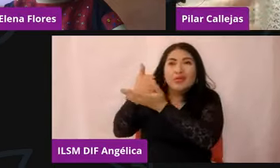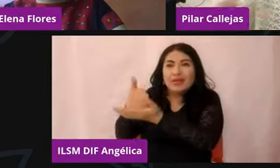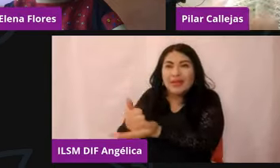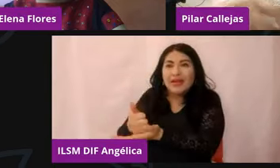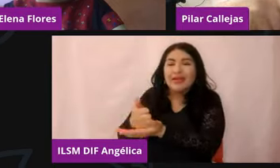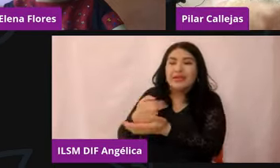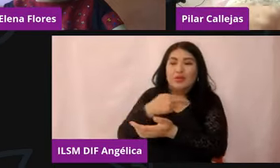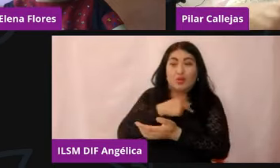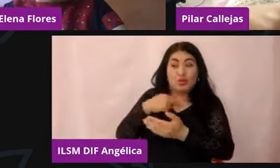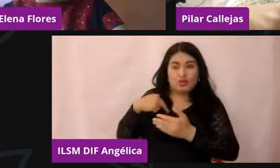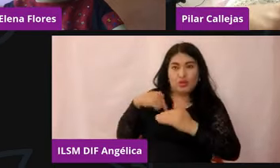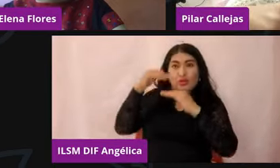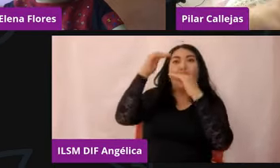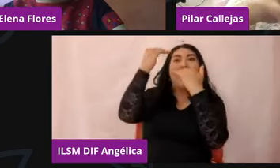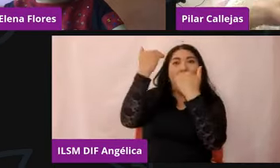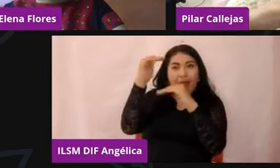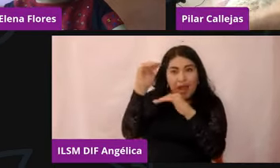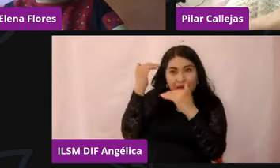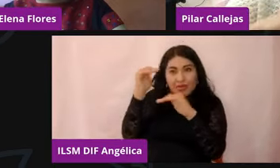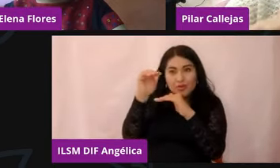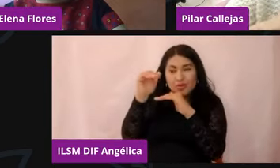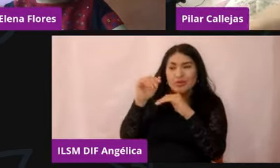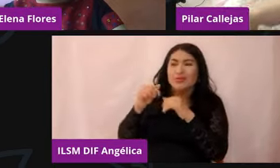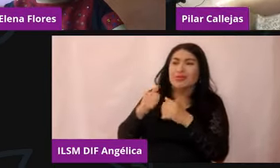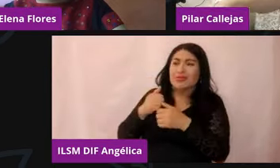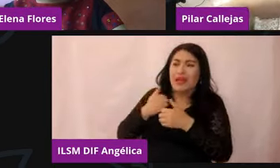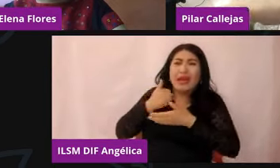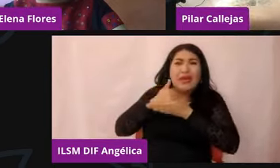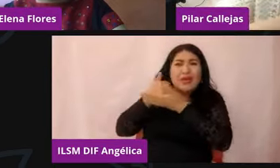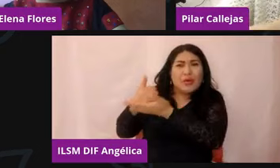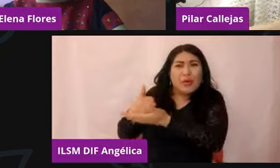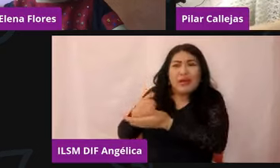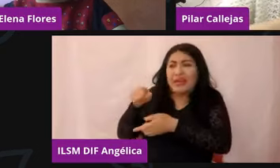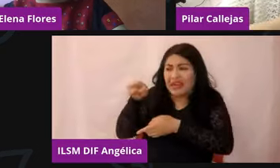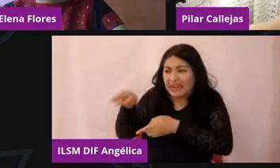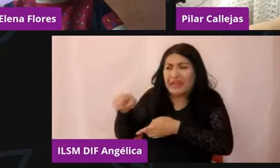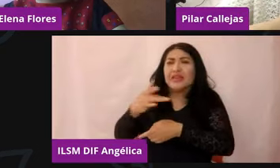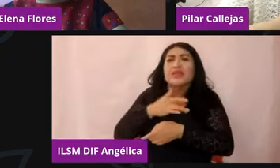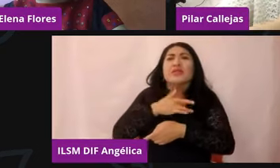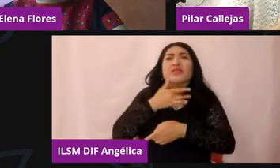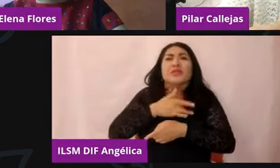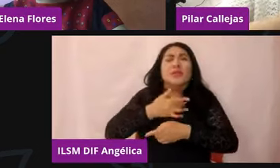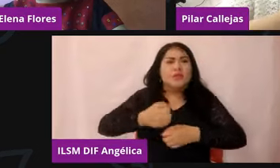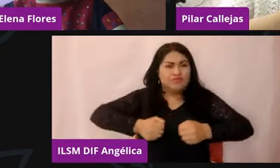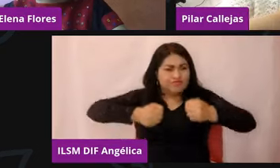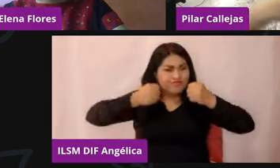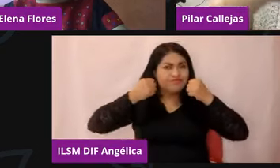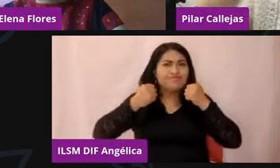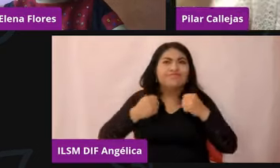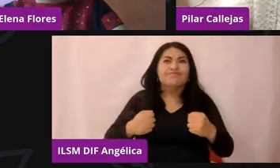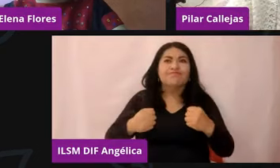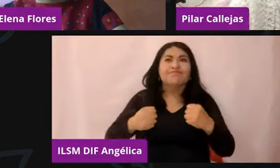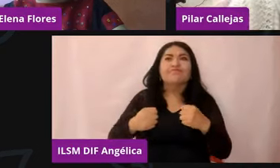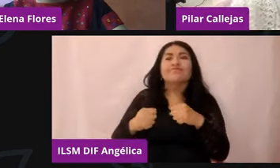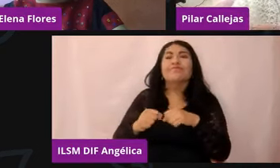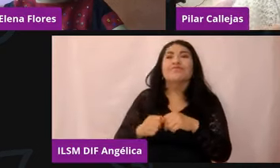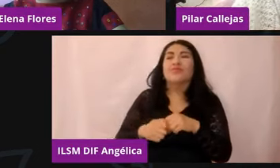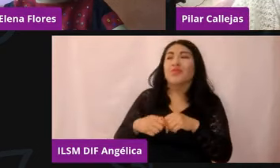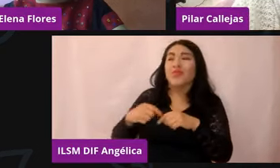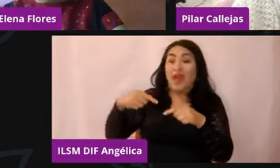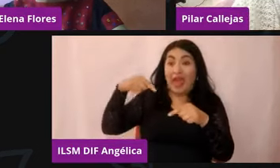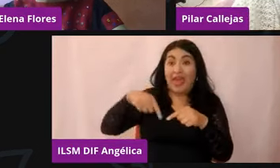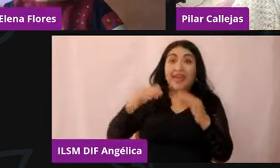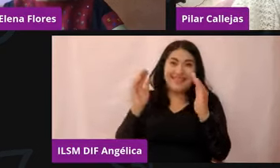definir lo que puede estar pasando para que se sienta seguro, sintiéndose seguro acá, seguramente va a ser menos feo allá afuera.